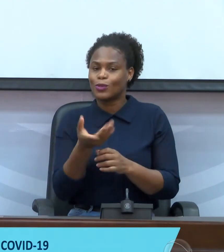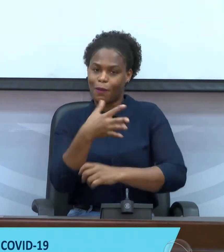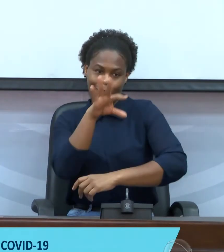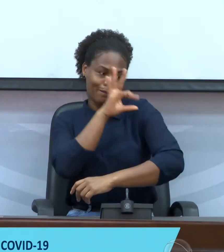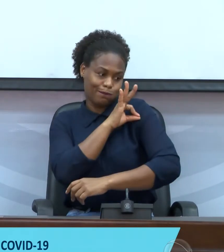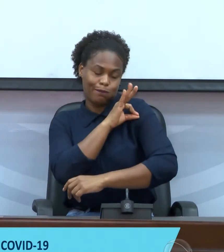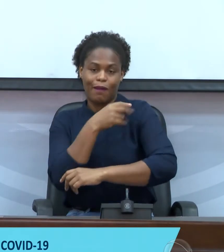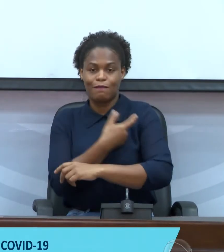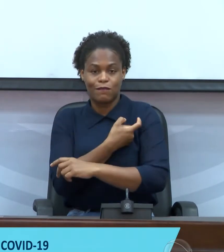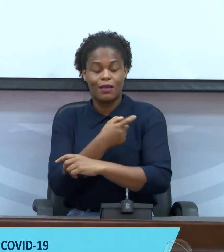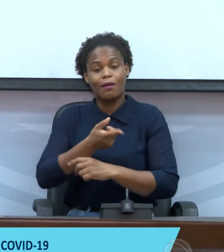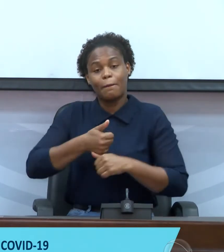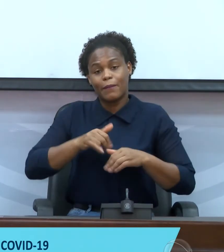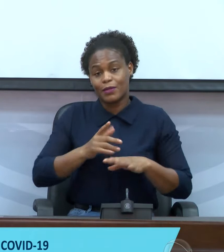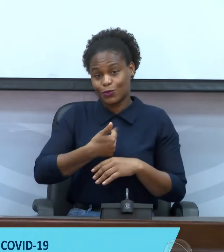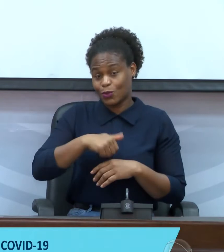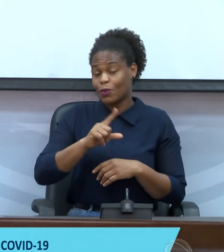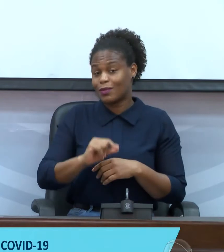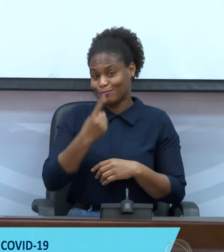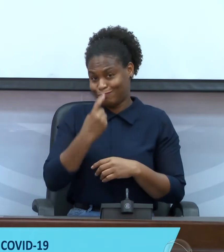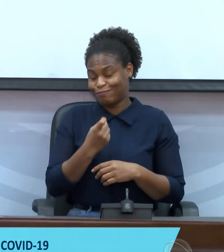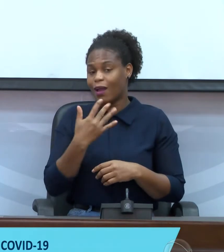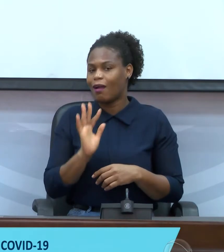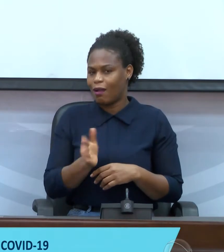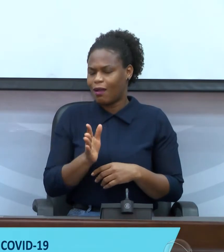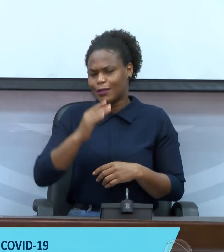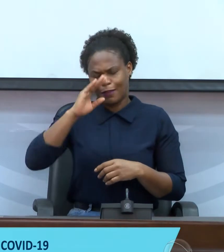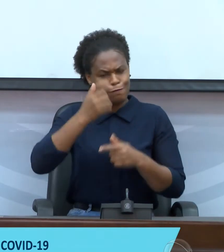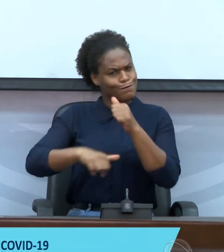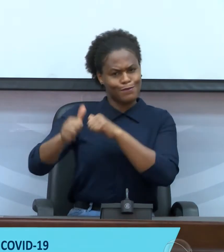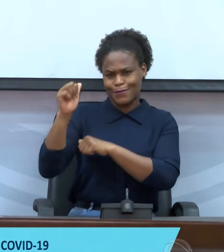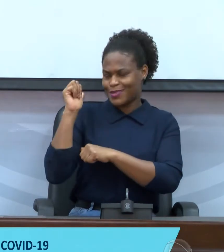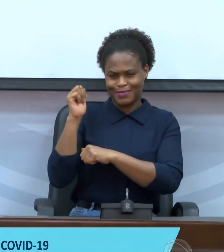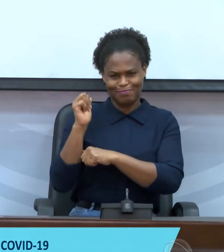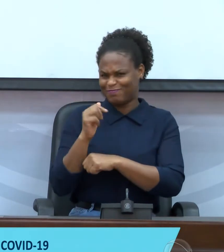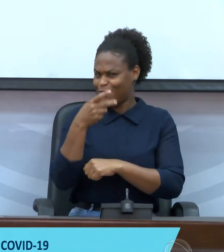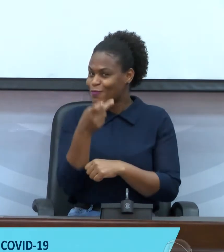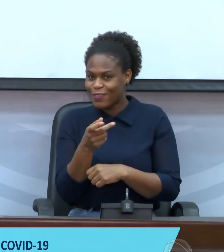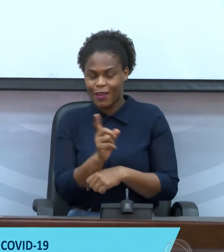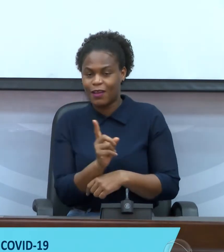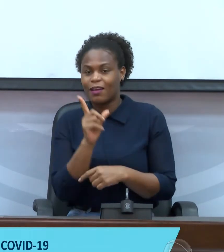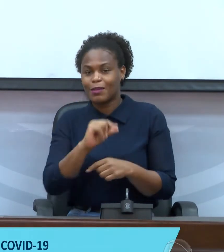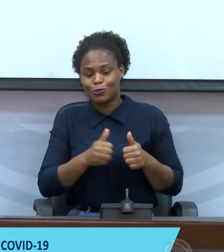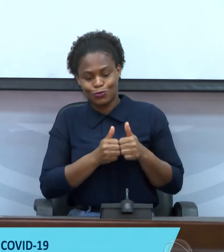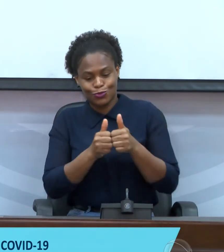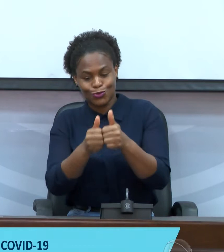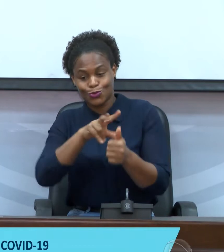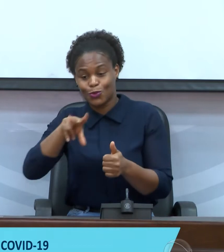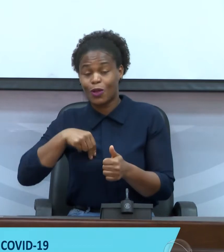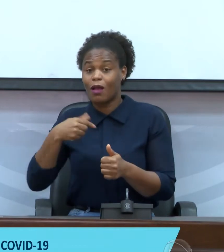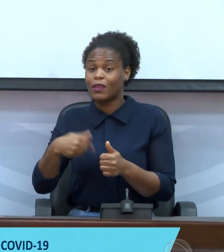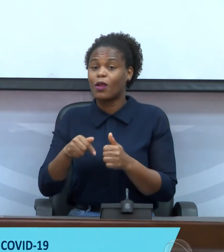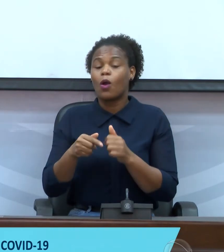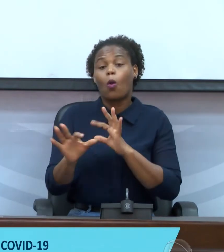nós também estamos convencidos que não ficaremos para trás, estaremos também ao lado de nós as organizações